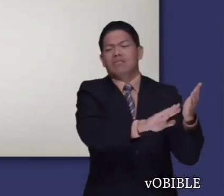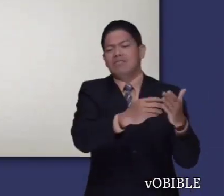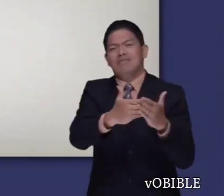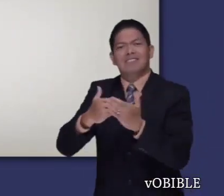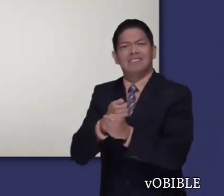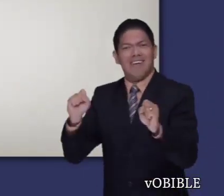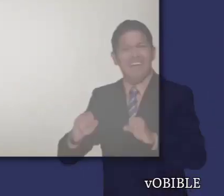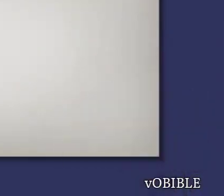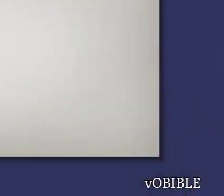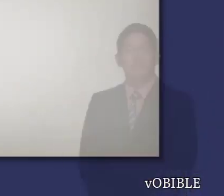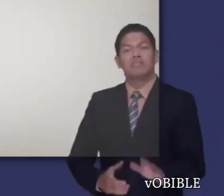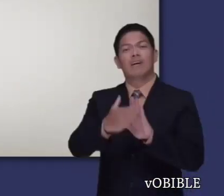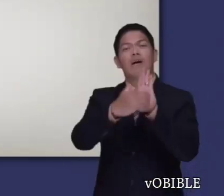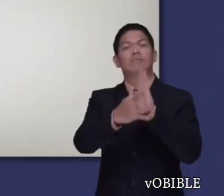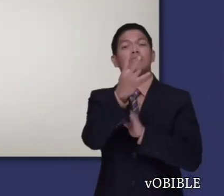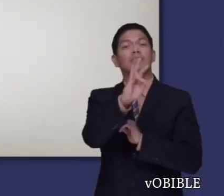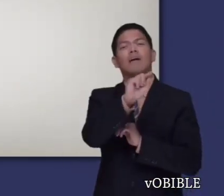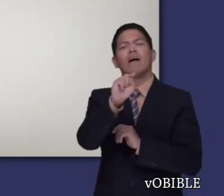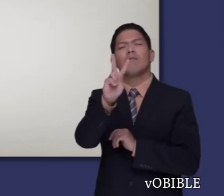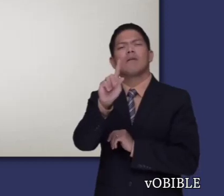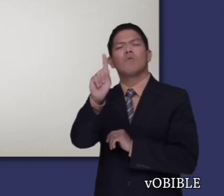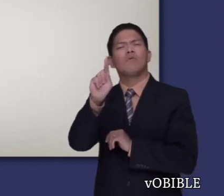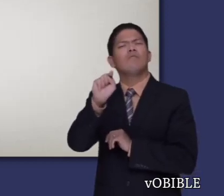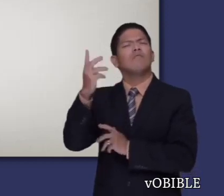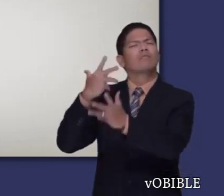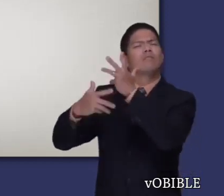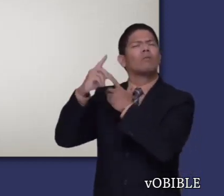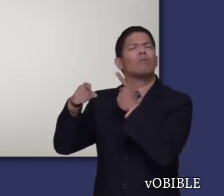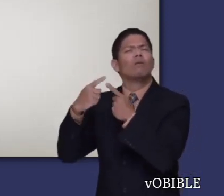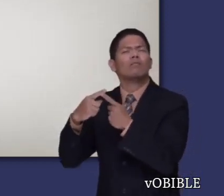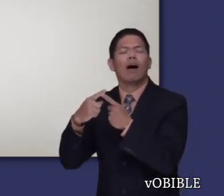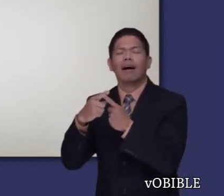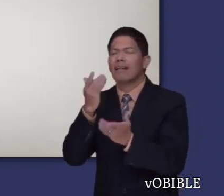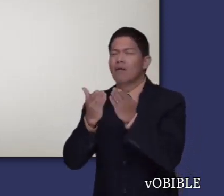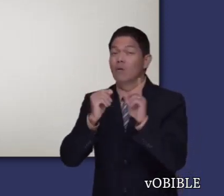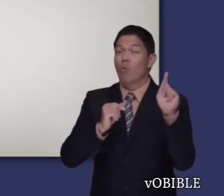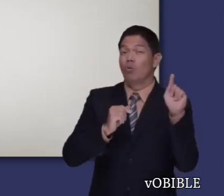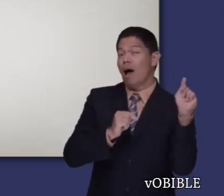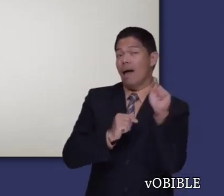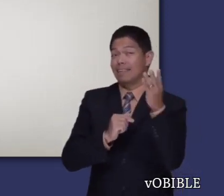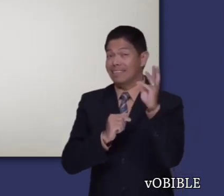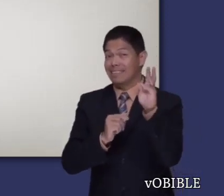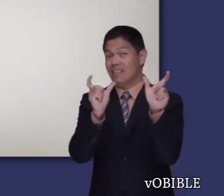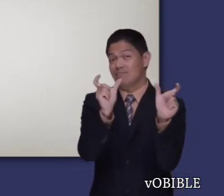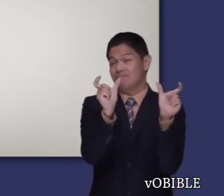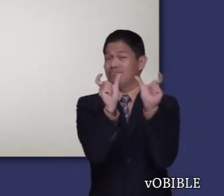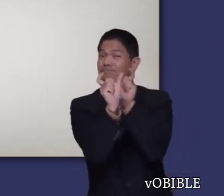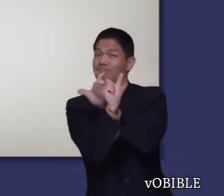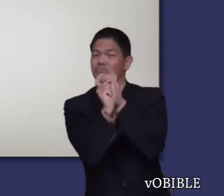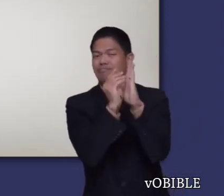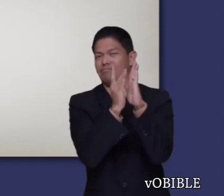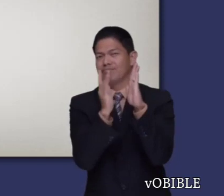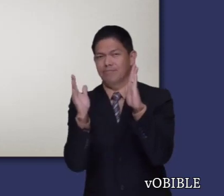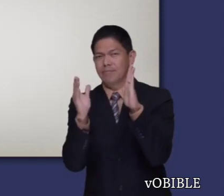Los sucesos que se relatan en los capítulos 17 a 21, parecen haber ocurrido en un periodo anterior. En el capítulo 17,